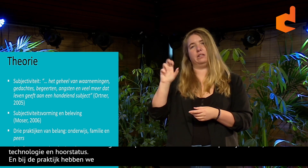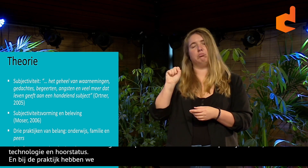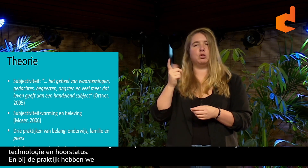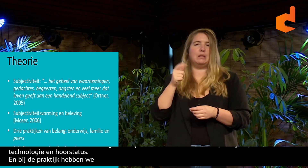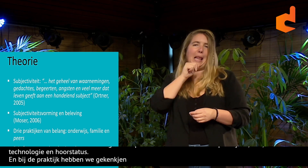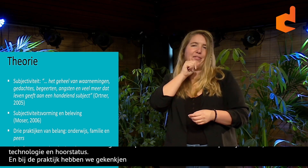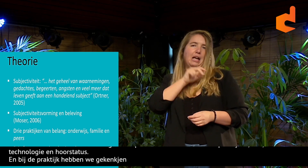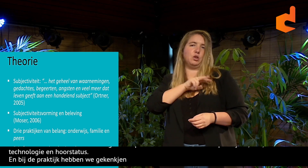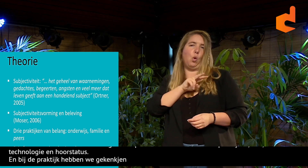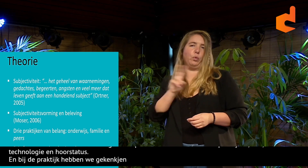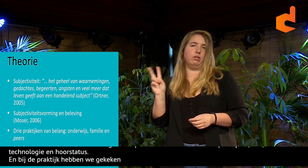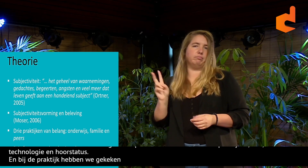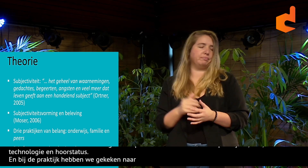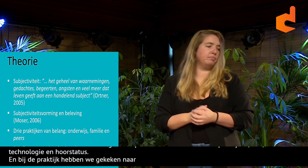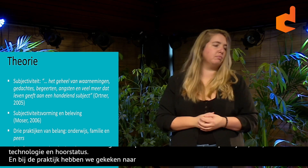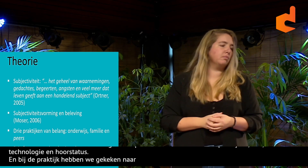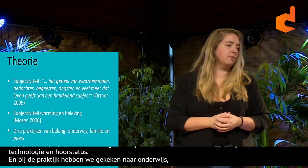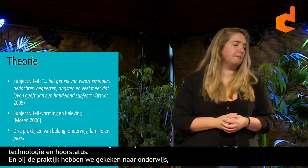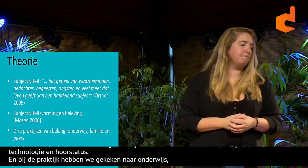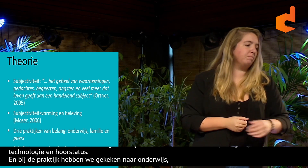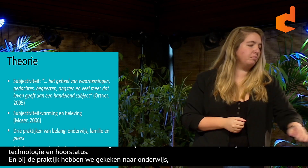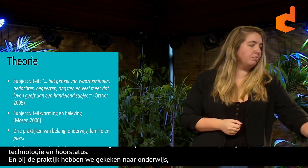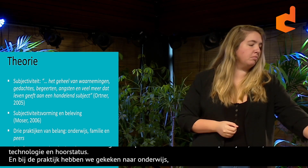en peers. Dus leeftijdsgenoten.